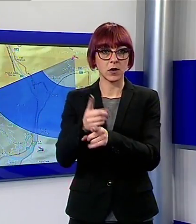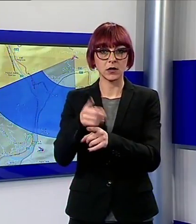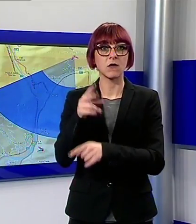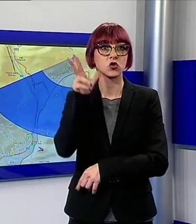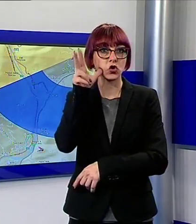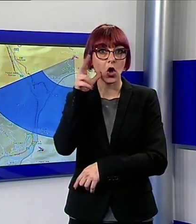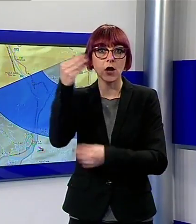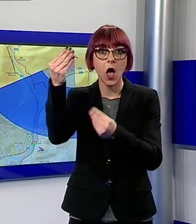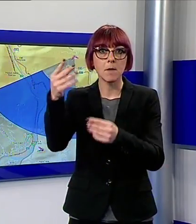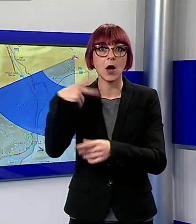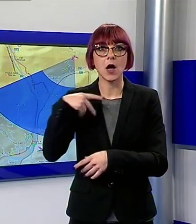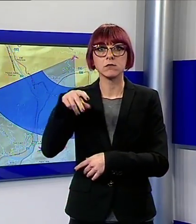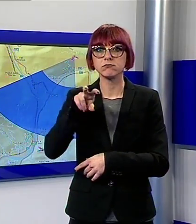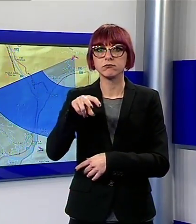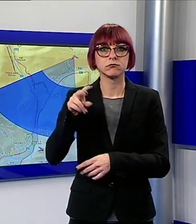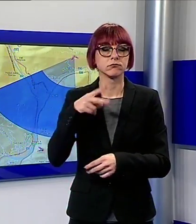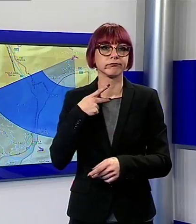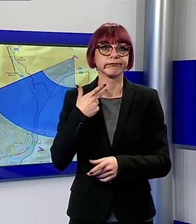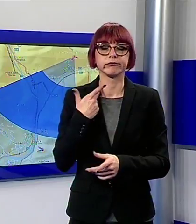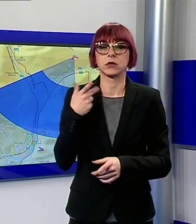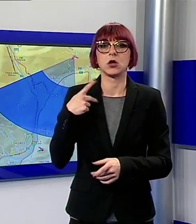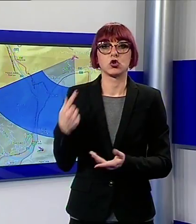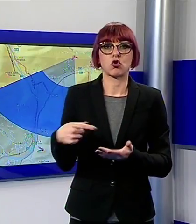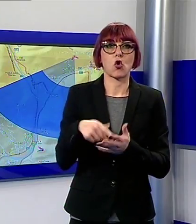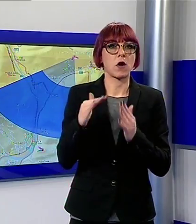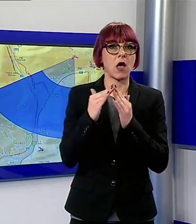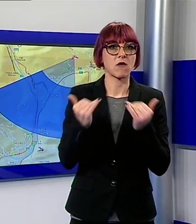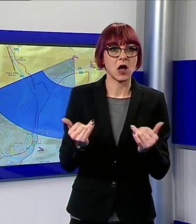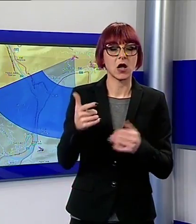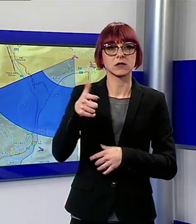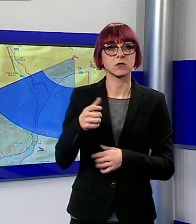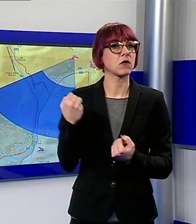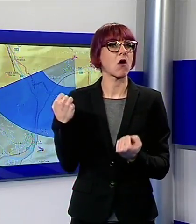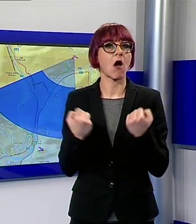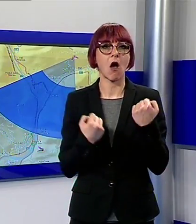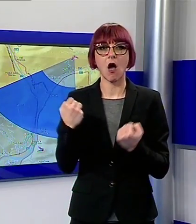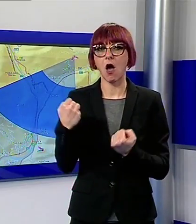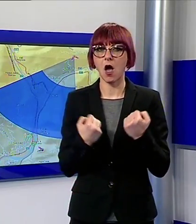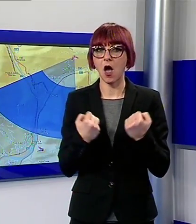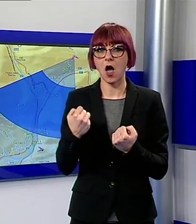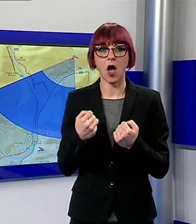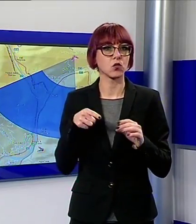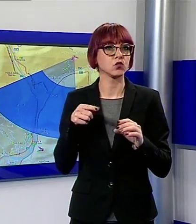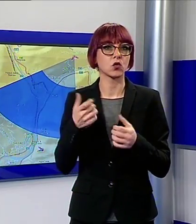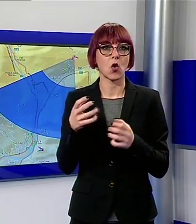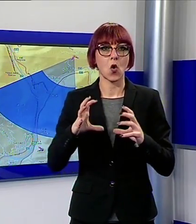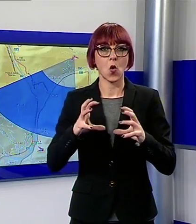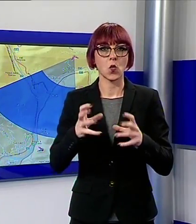nei boschi mentre stava ritornando a casa dopo che l'auto si era forata disorientata